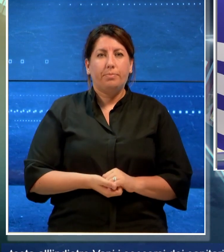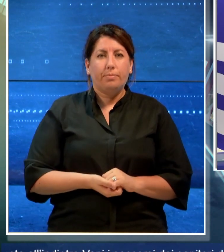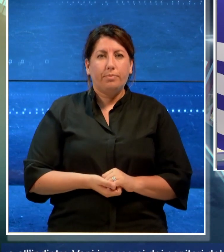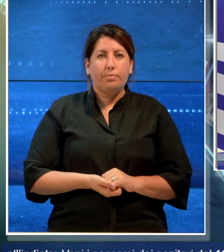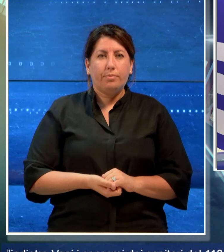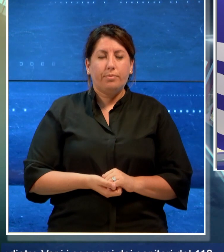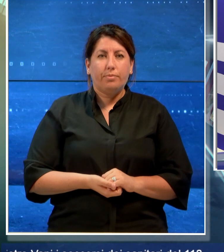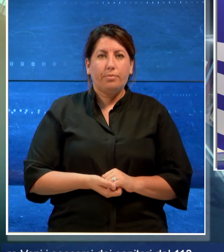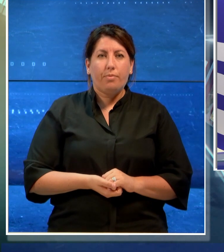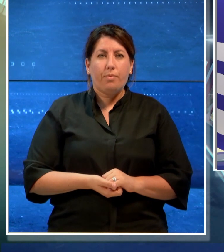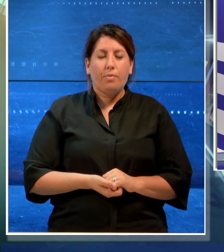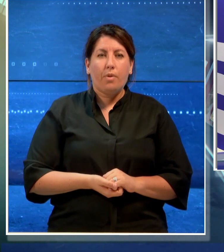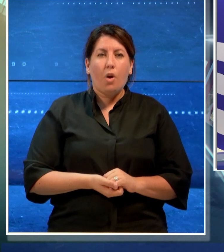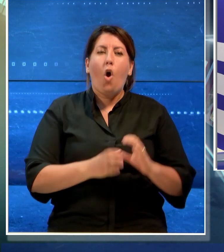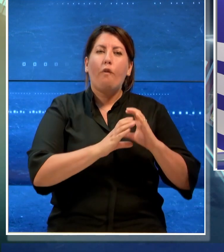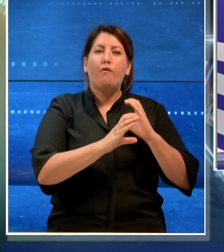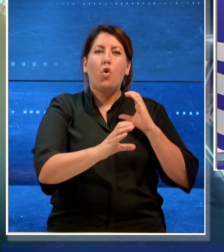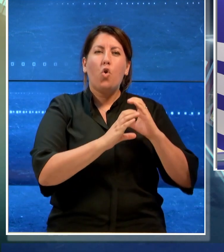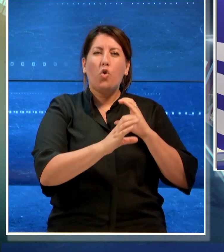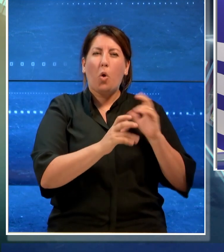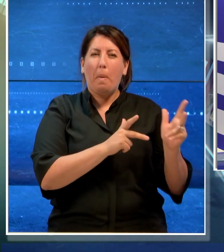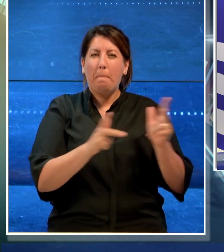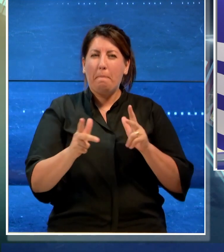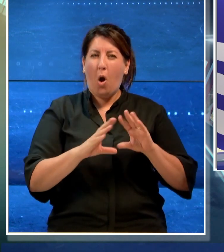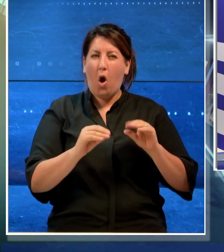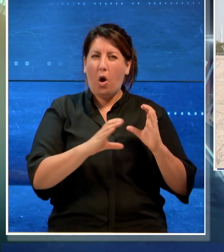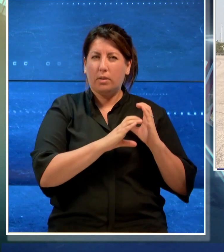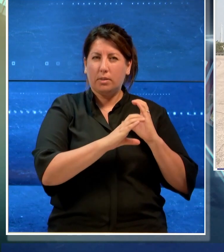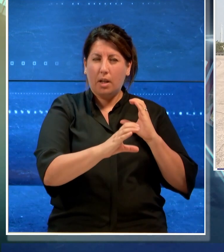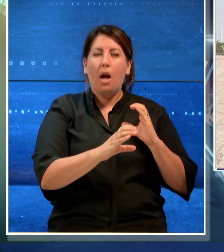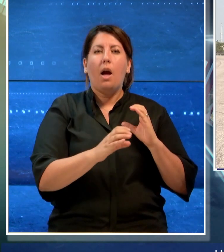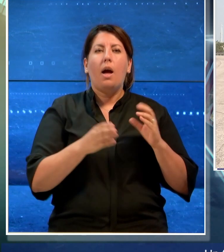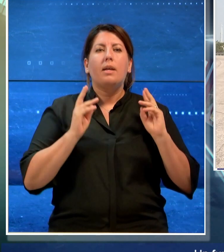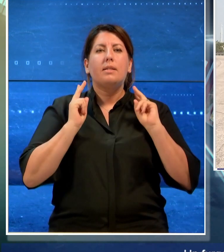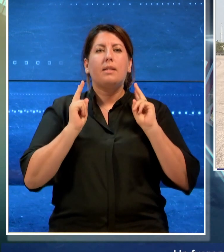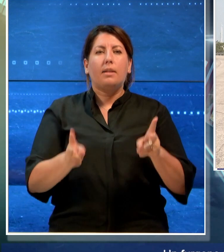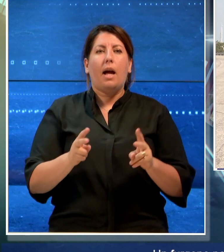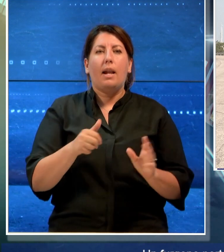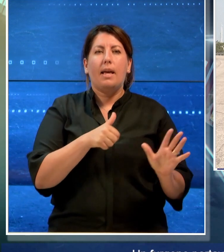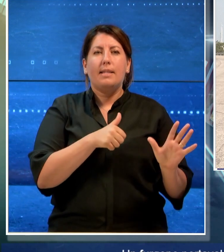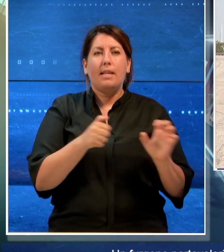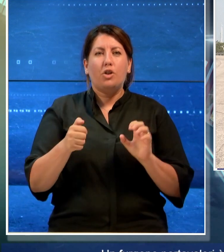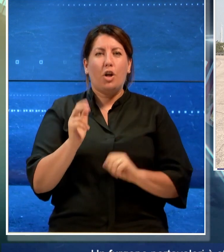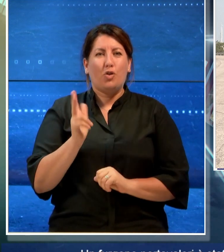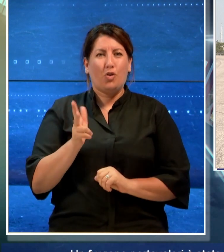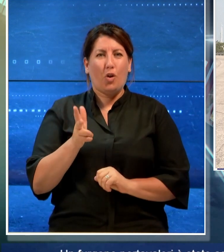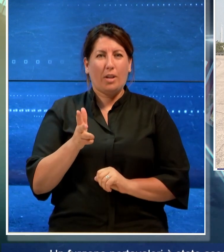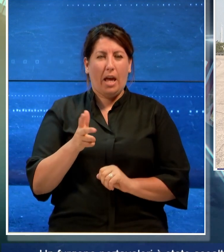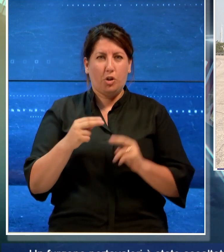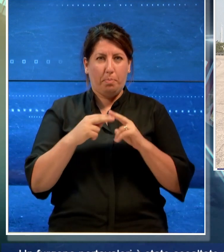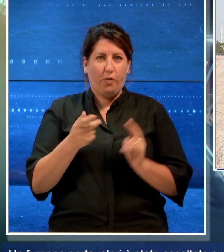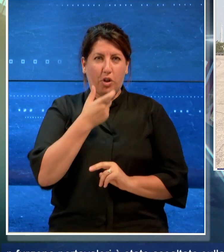Un furgone portavalori è stato assaltato sulla statale 613 nel